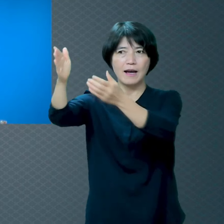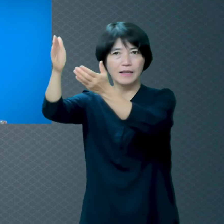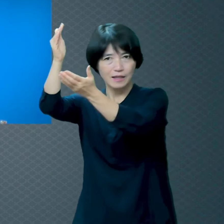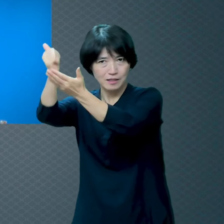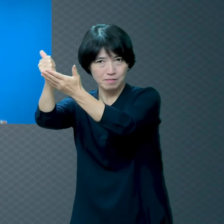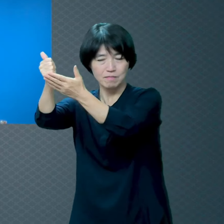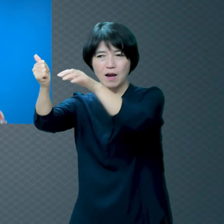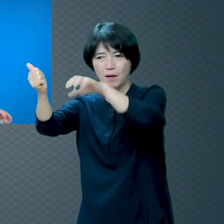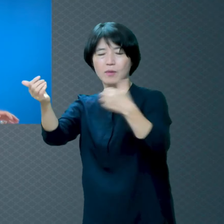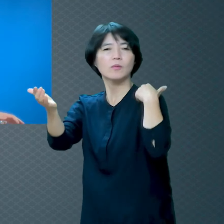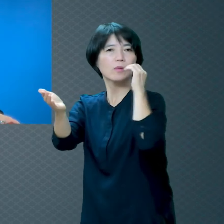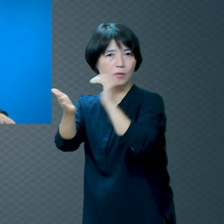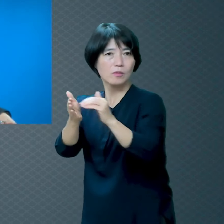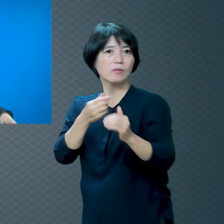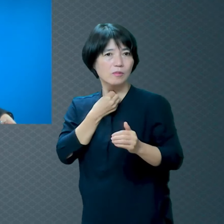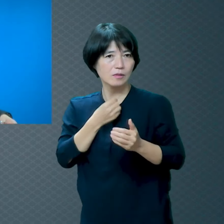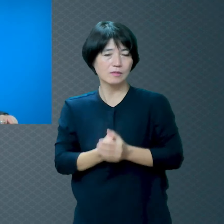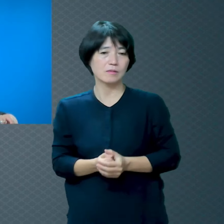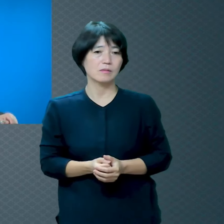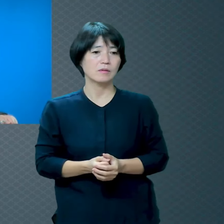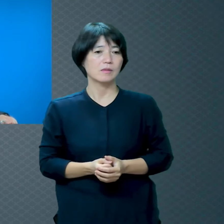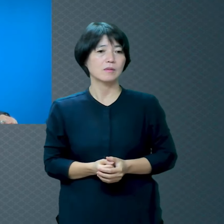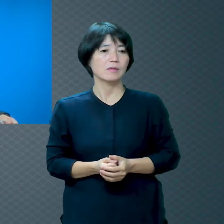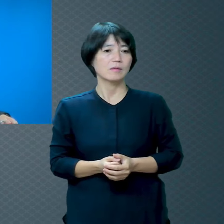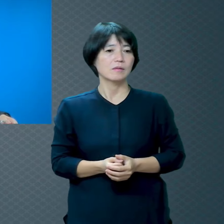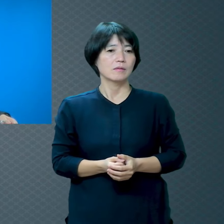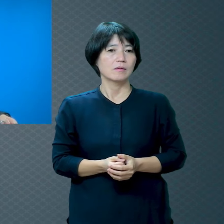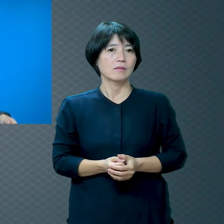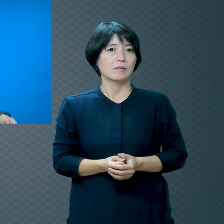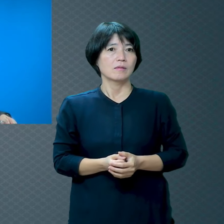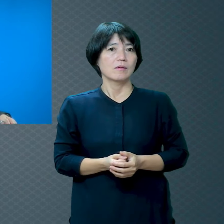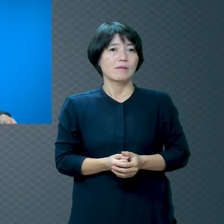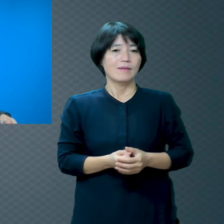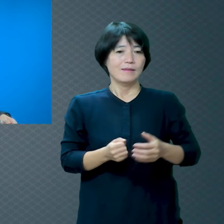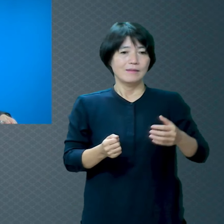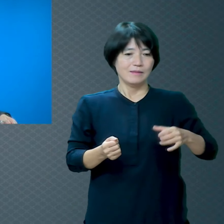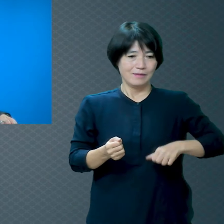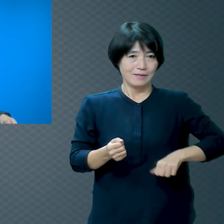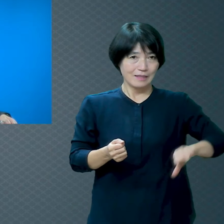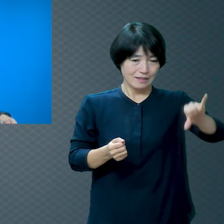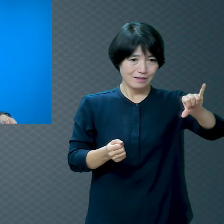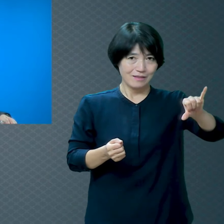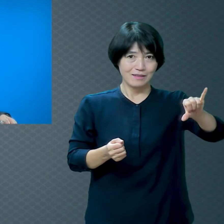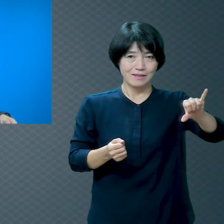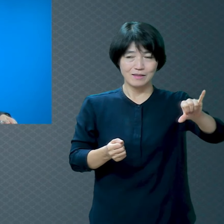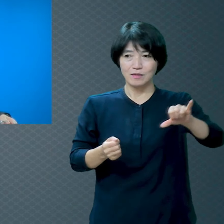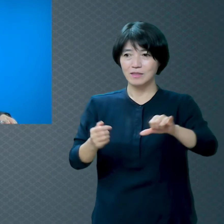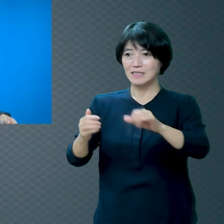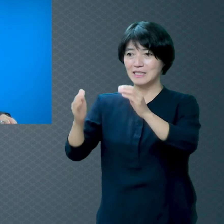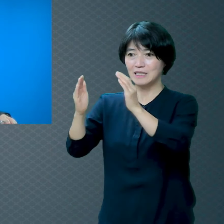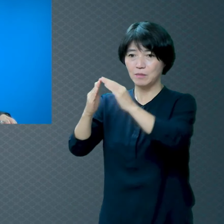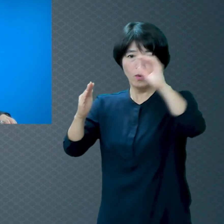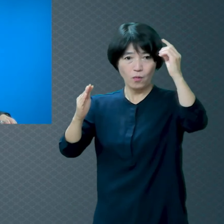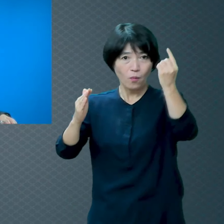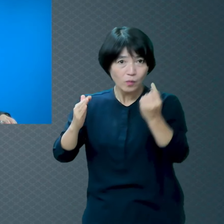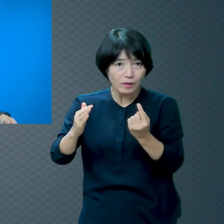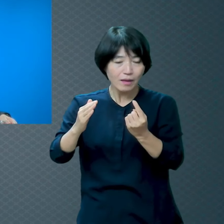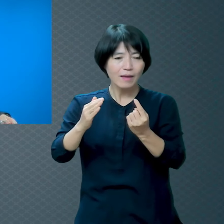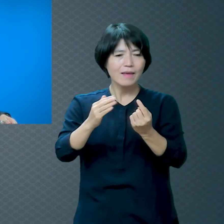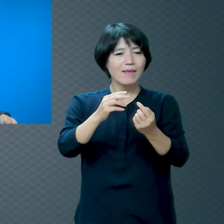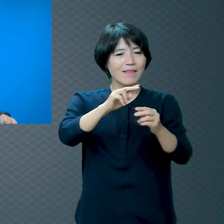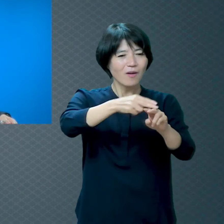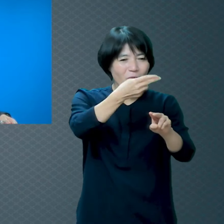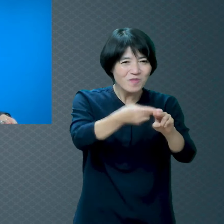부모가 자식이 선물 잔뜩 갖고 오면 기특하죠? 그런데 선물 때문에 기특해요 잘